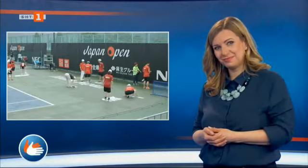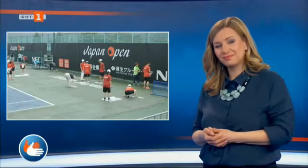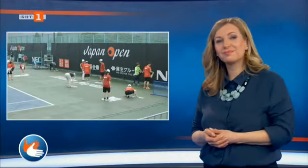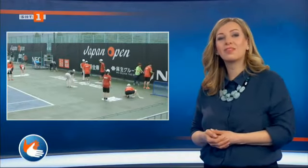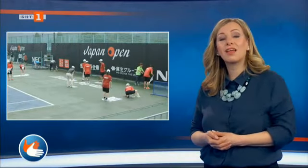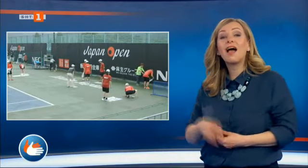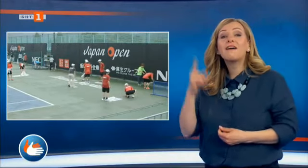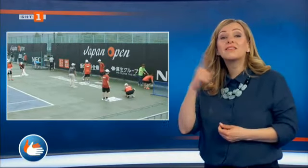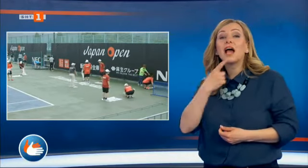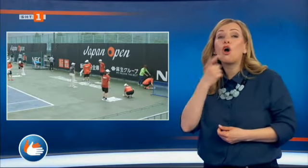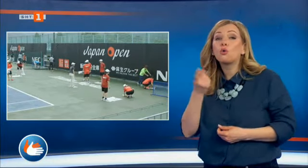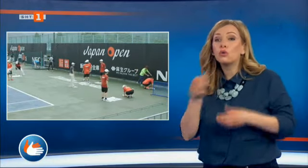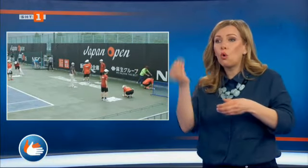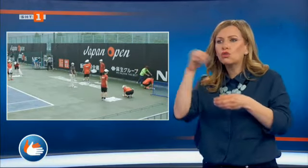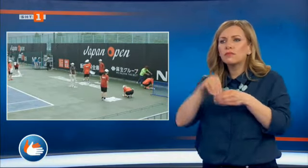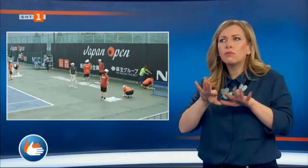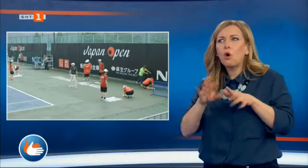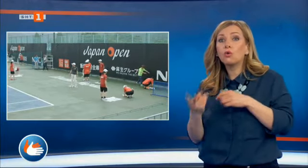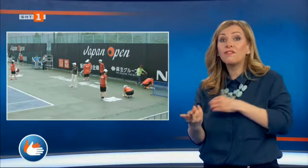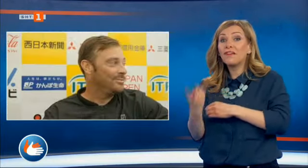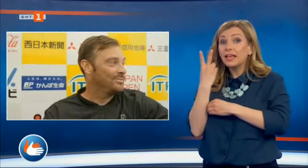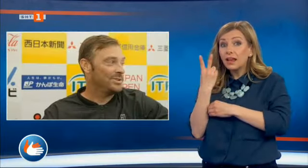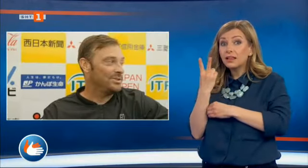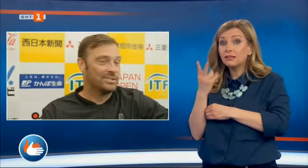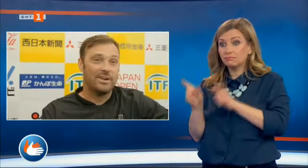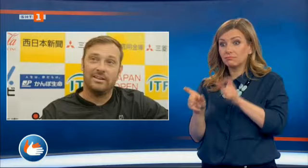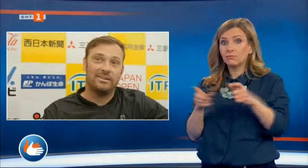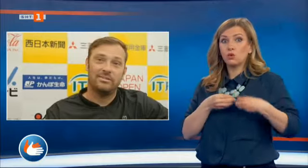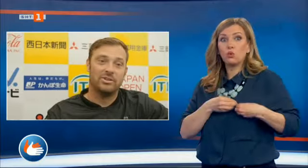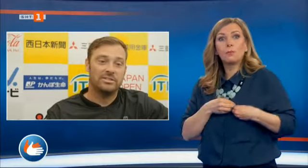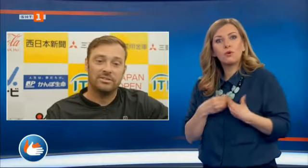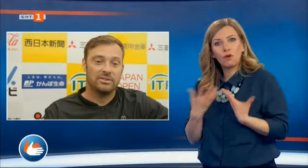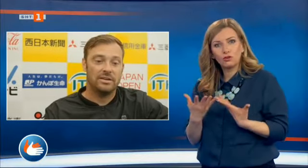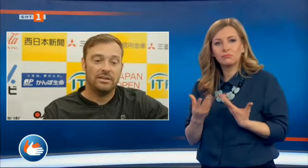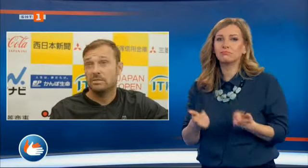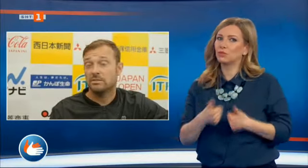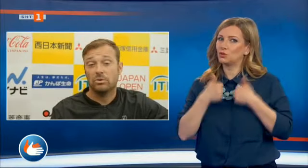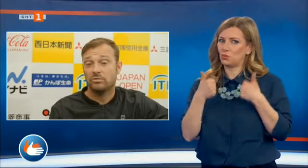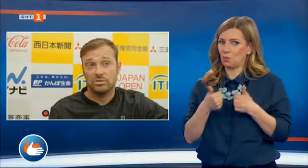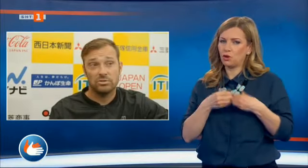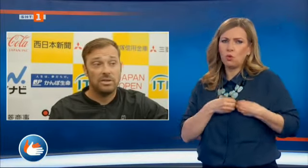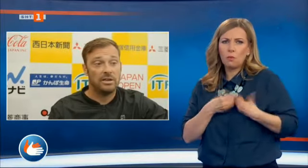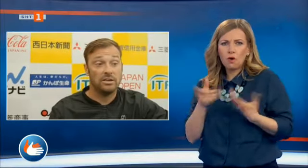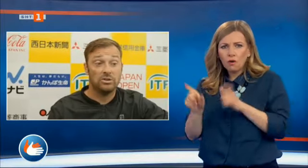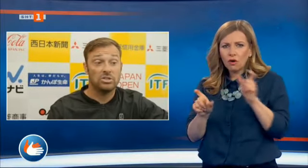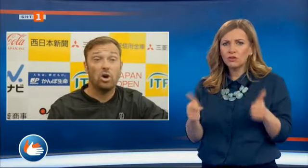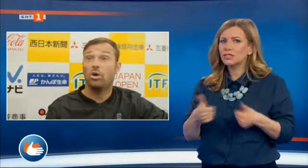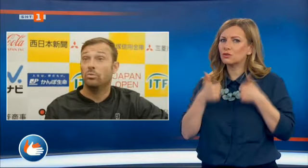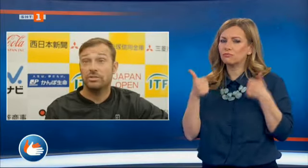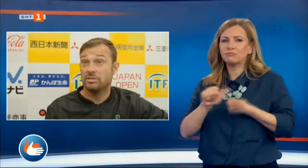Всяка година участват по-около 2000 доброволци. Прекрасно е. Доброволците са страхотни. Турнират е чудесен и аз призовавам